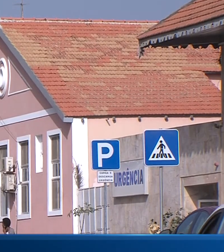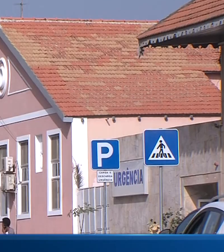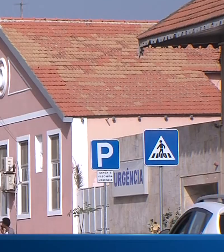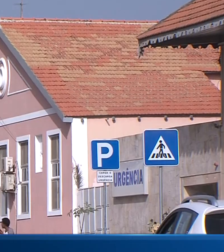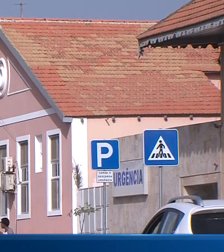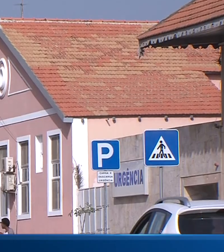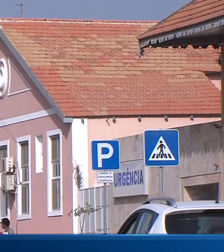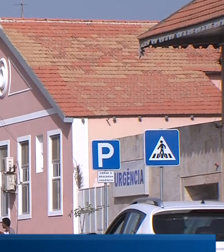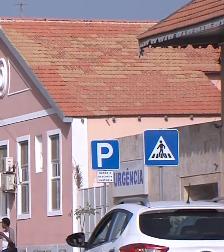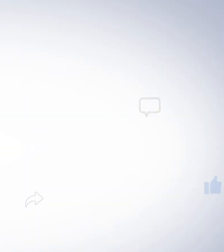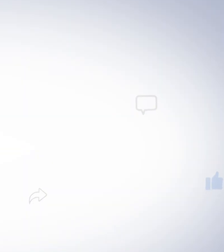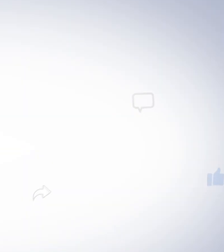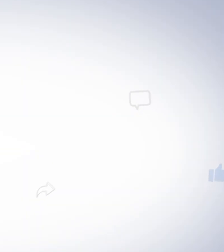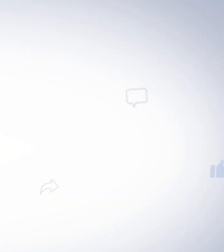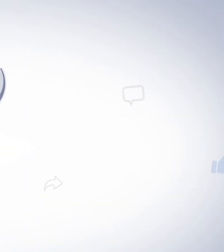recuperados.